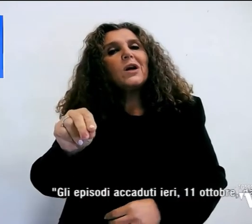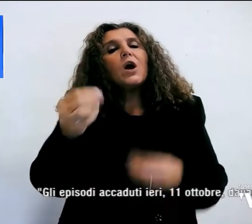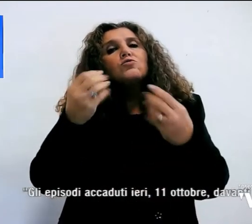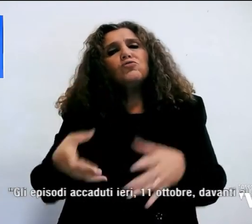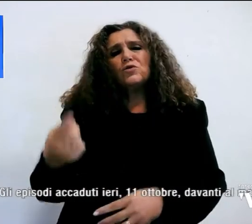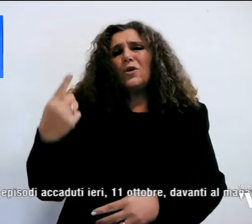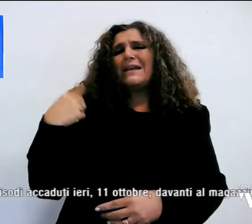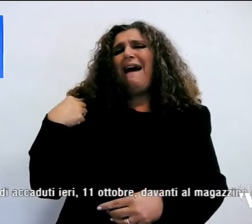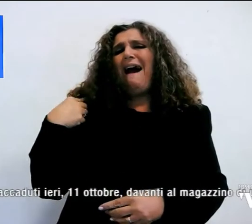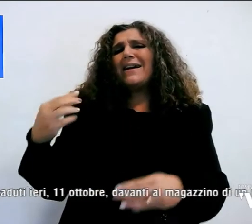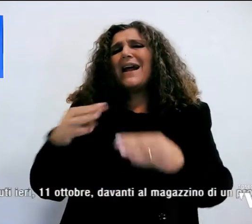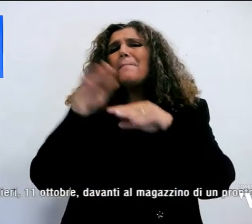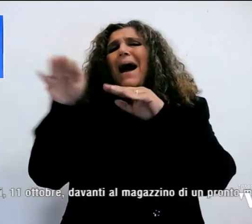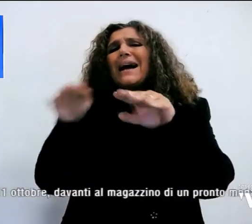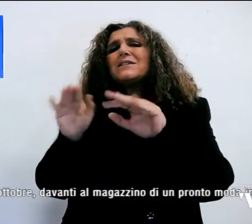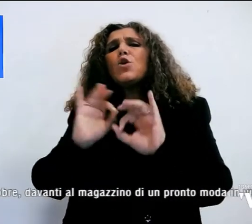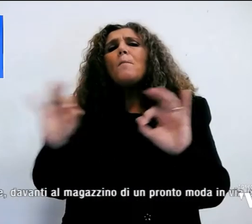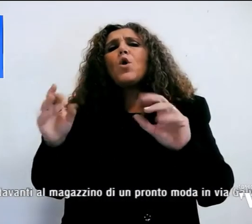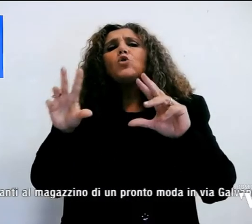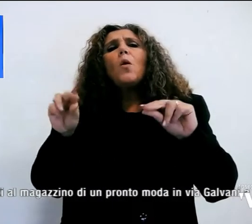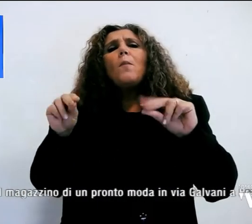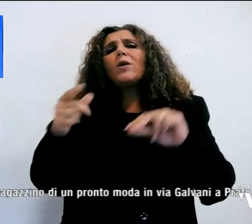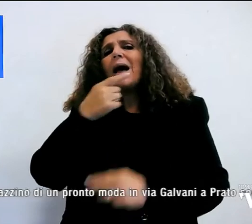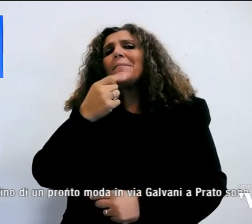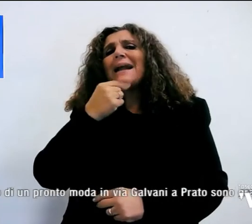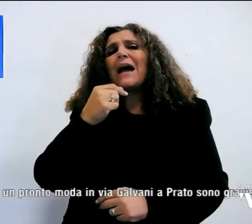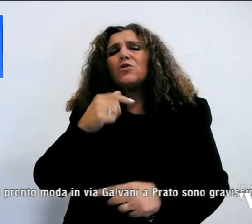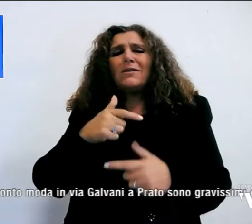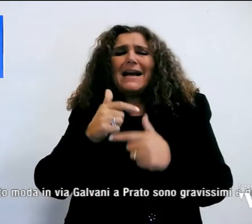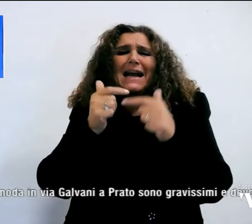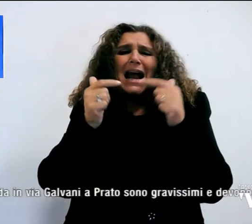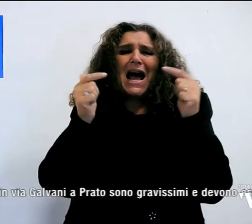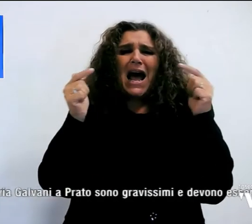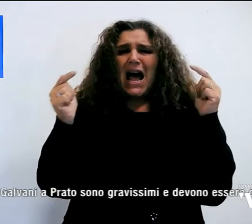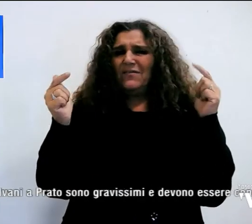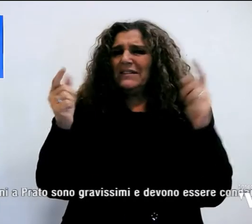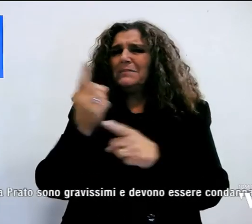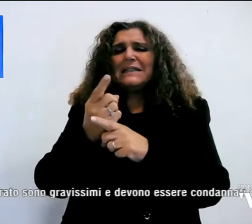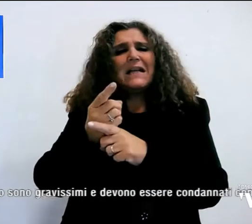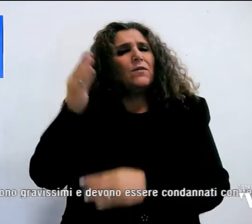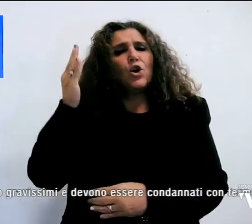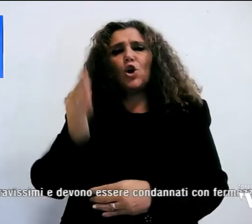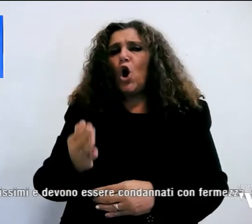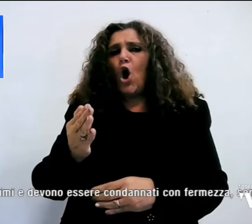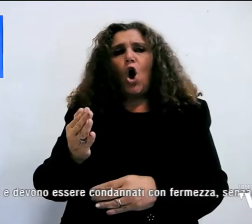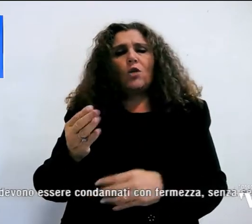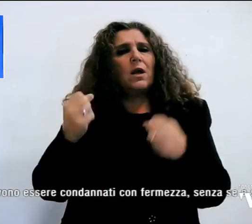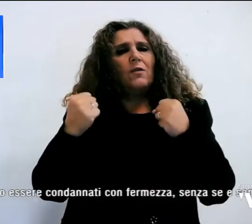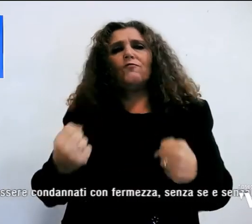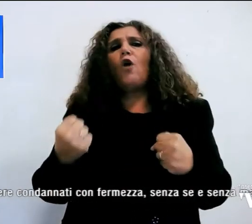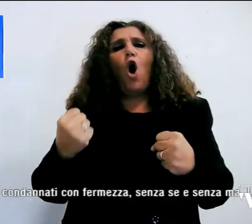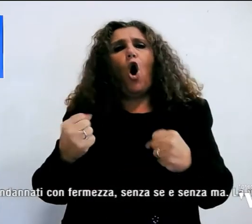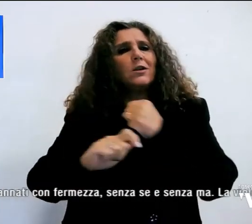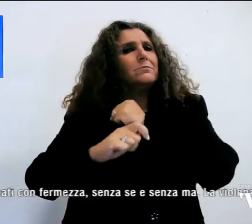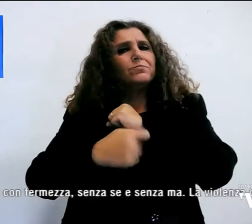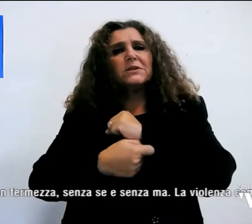magazzino di un pronto moda a Prato sono gravissimi e devono essere condannati con fermezza, senza se e senza